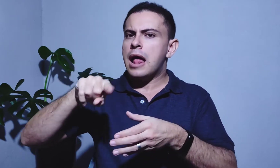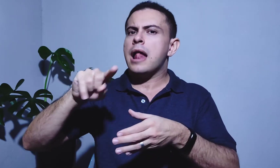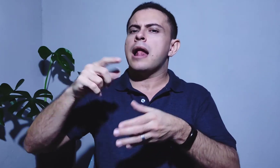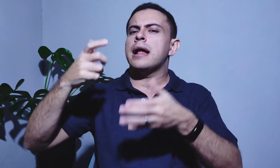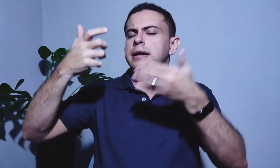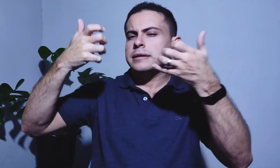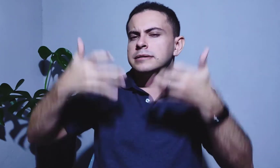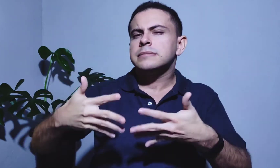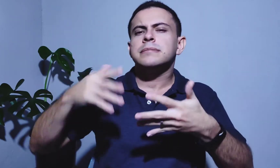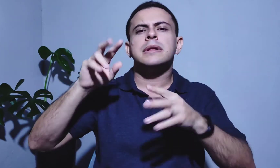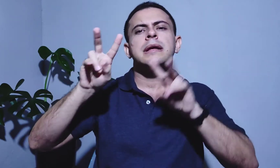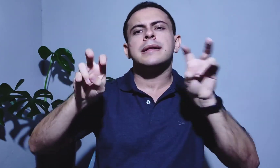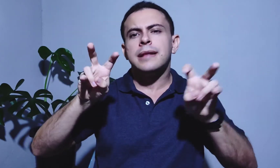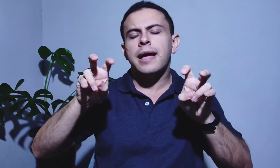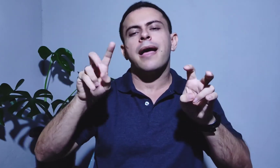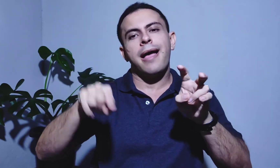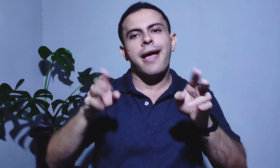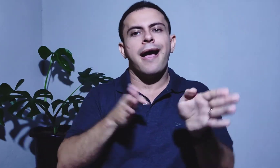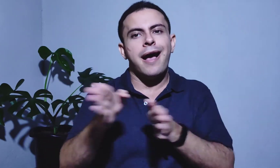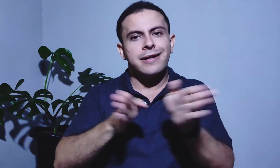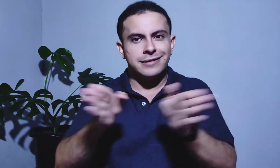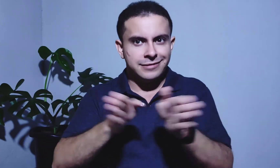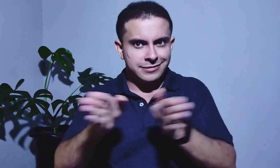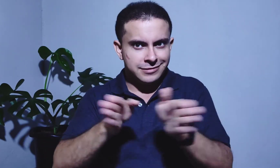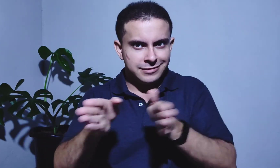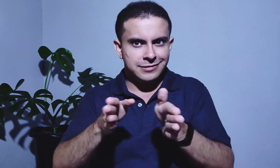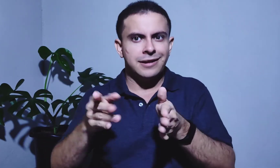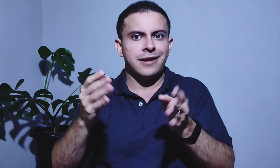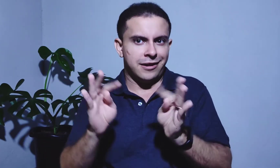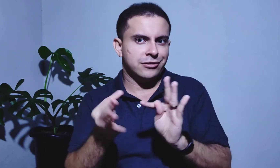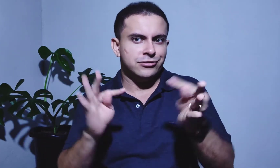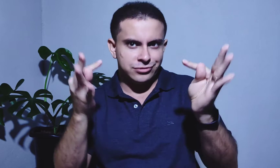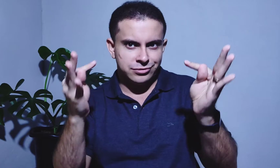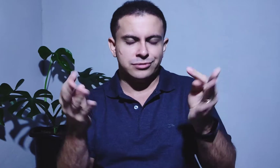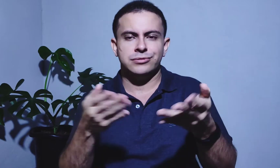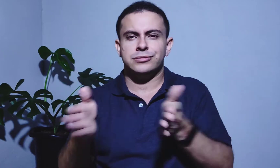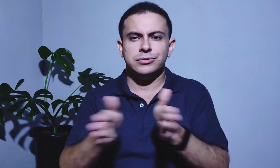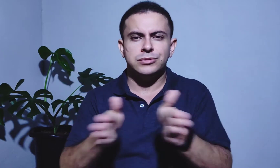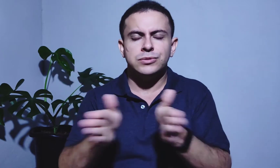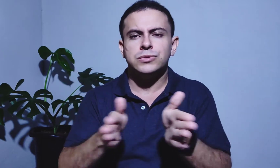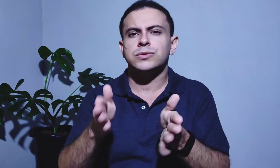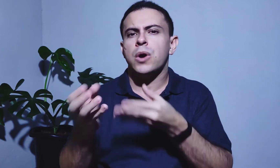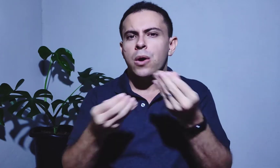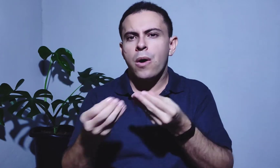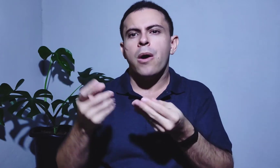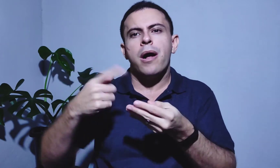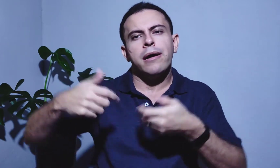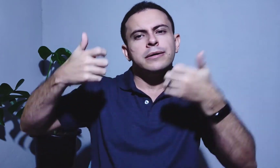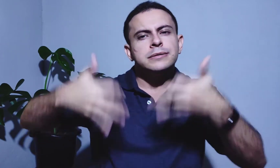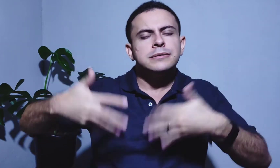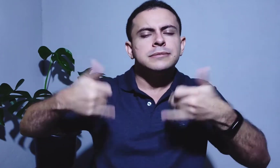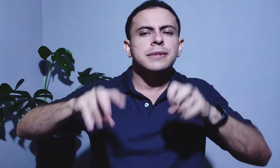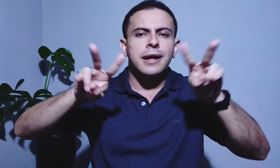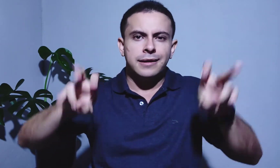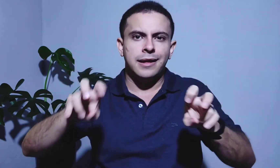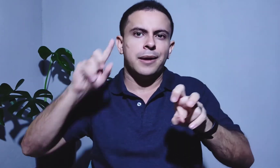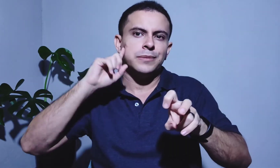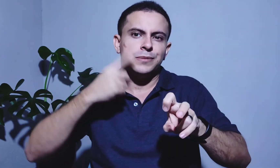podcast eu falava justamente sobre isso, sobre a acessibilidade, algumas tecnologias que favorecem a acessibilidade. E foi focado